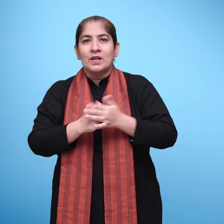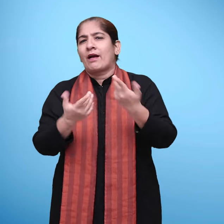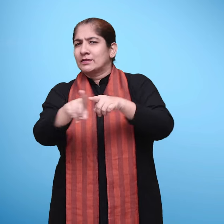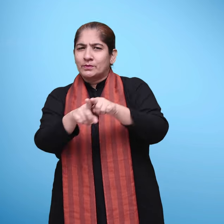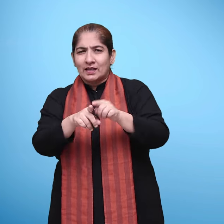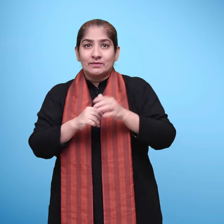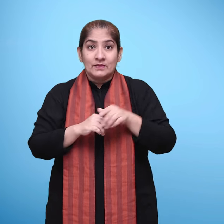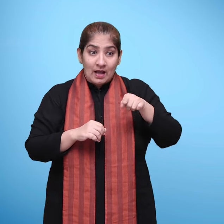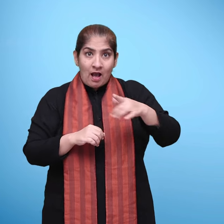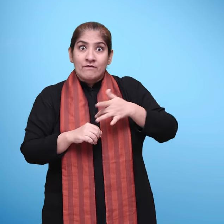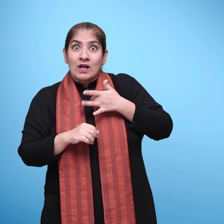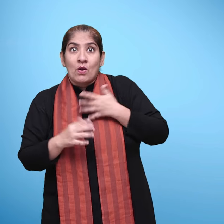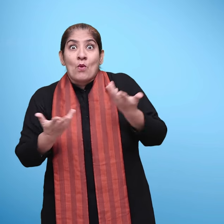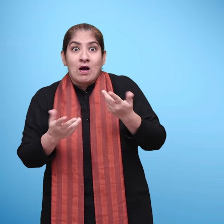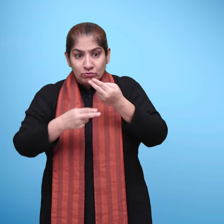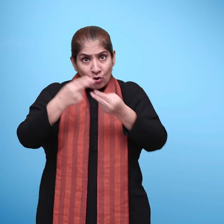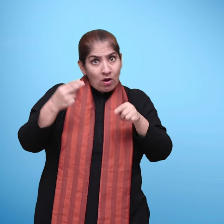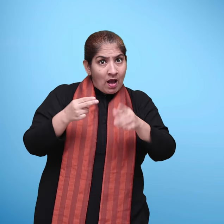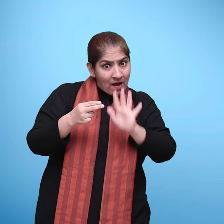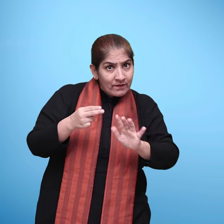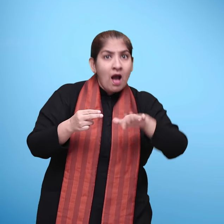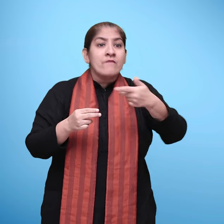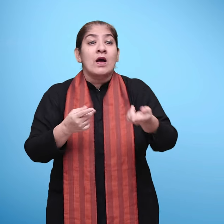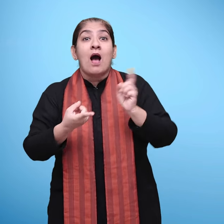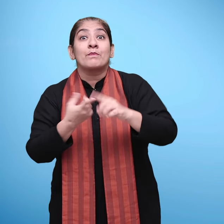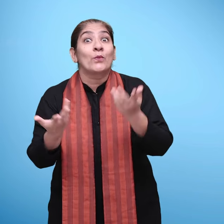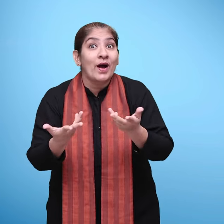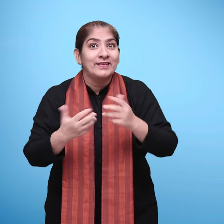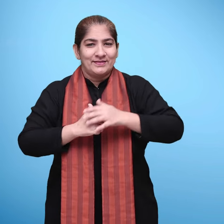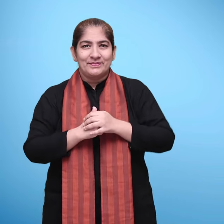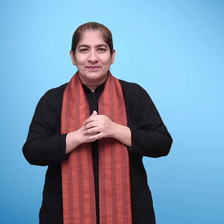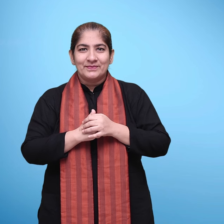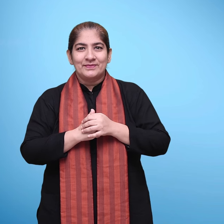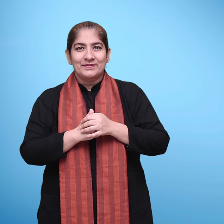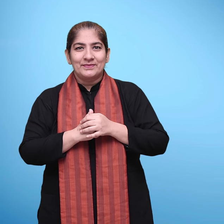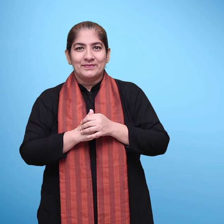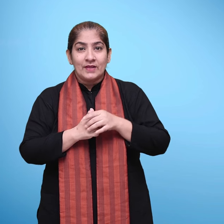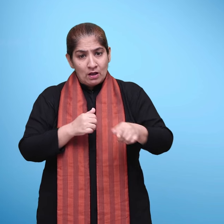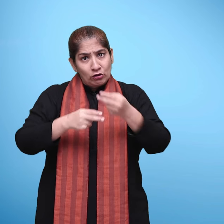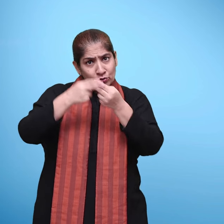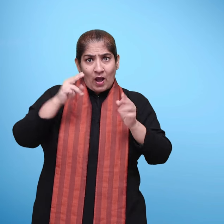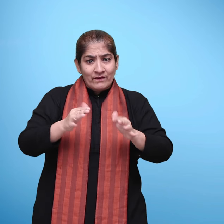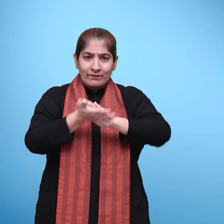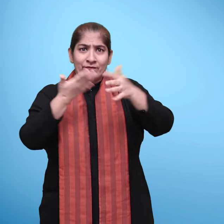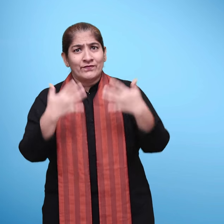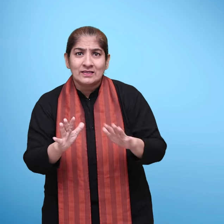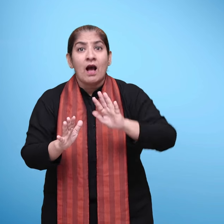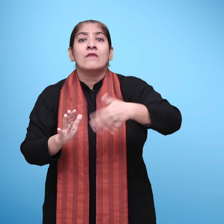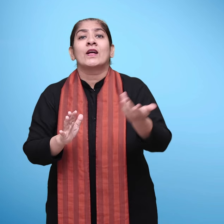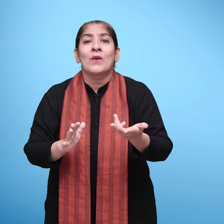उदारण के लिए मीना का परिवार कहानी पढ़ते समय बीच में बच्चों से एक या दो प्रश्ण पूछें जैसे